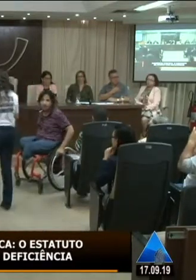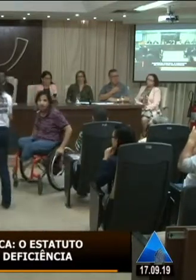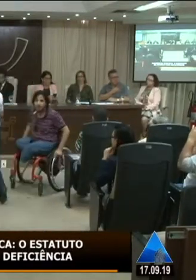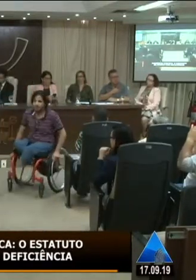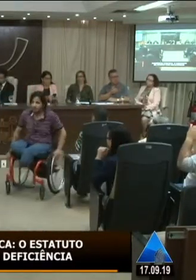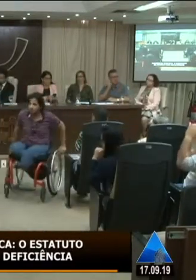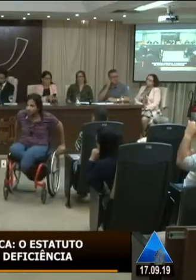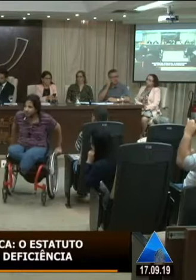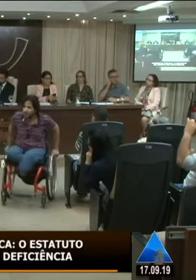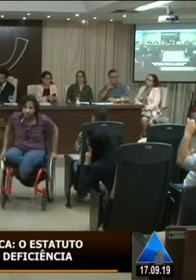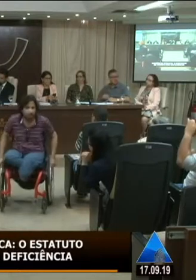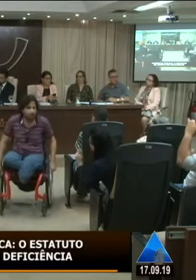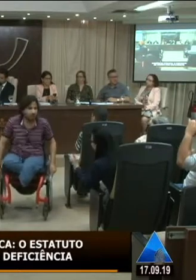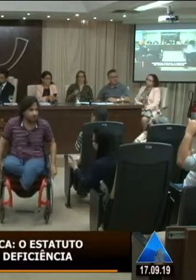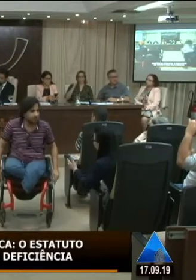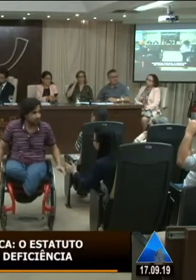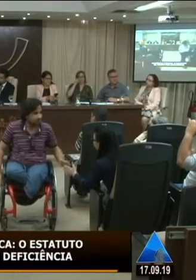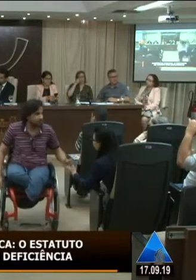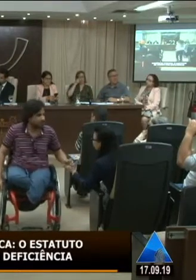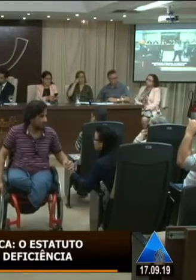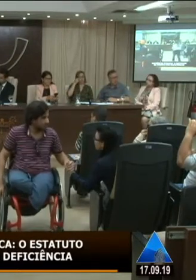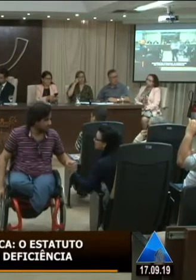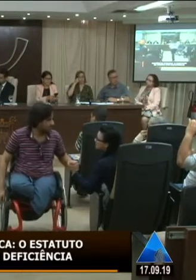Ana Maria também dispõe do tempo que nós estamos aqui ofertando.